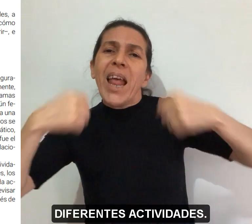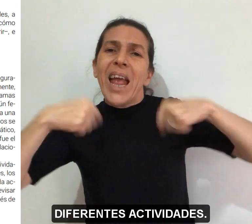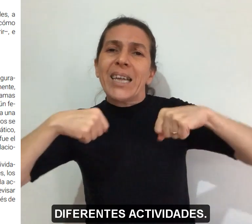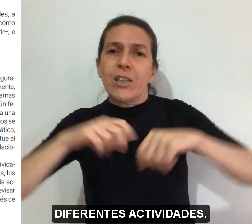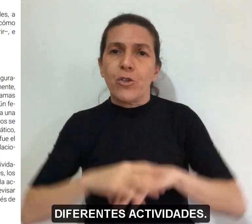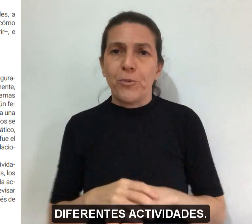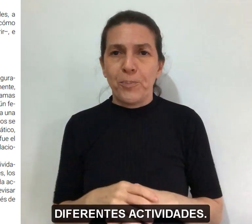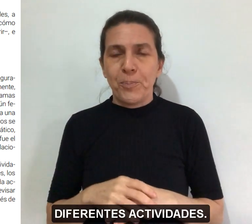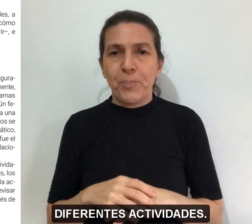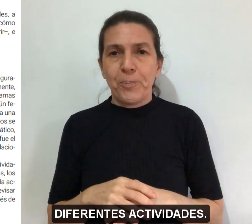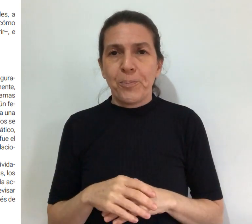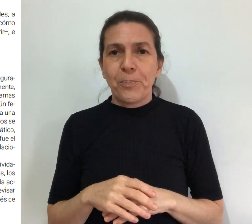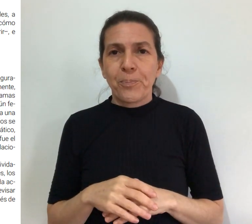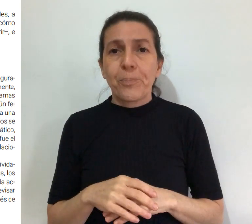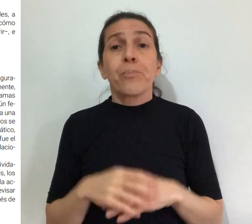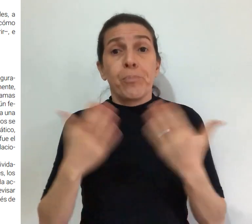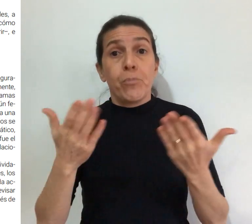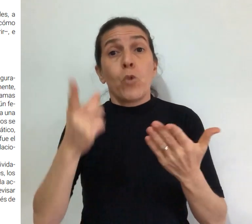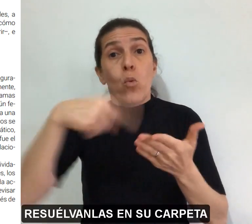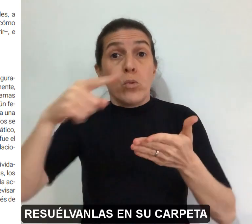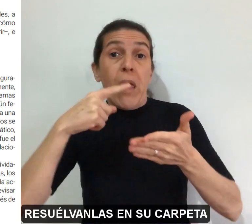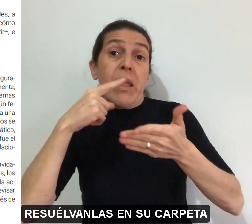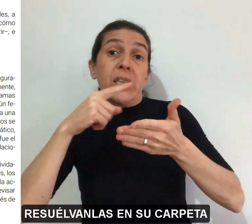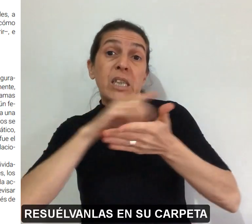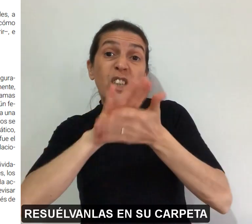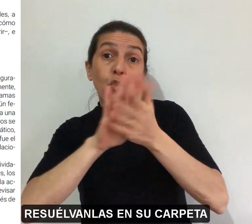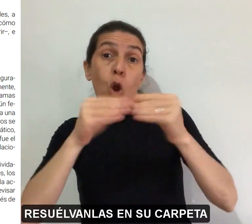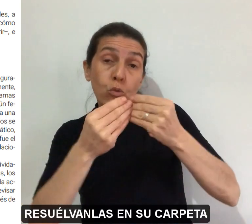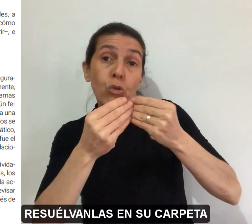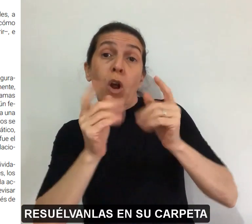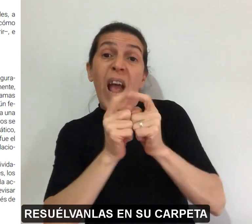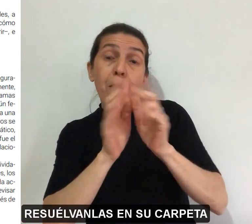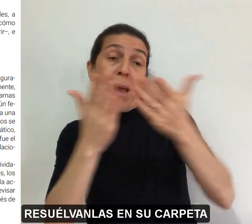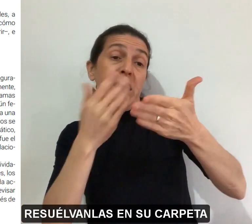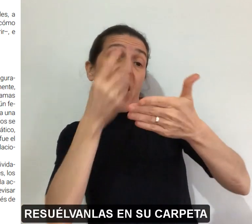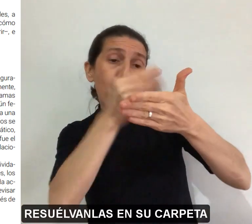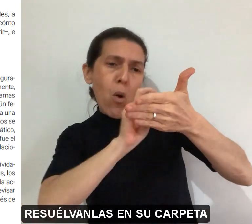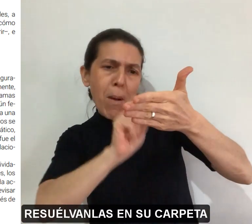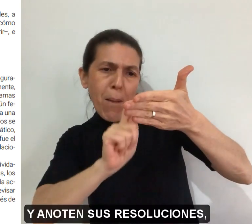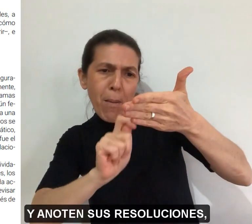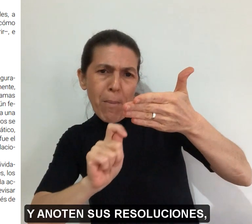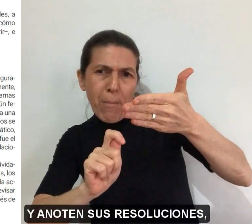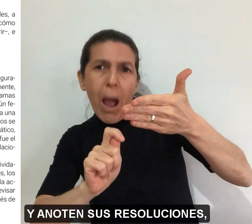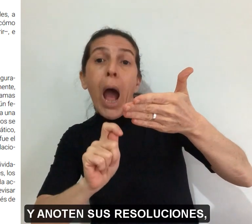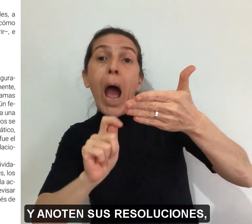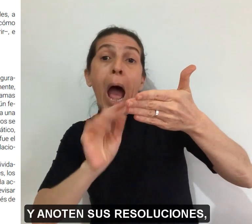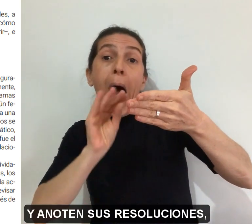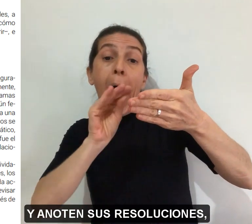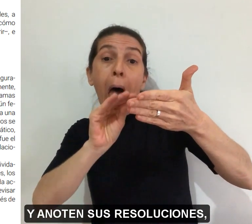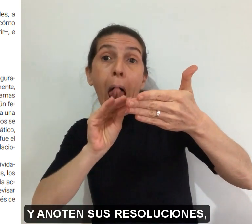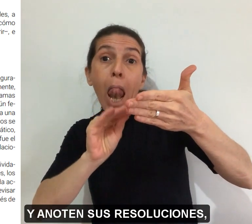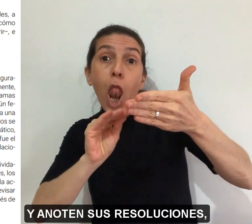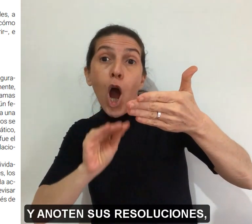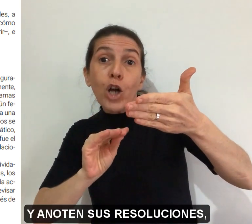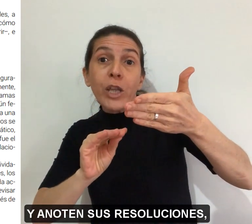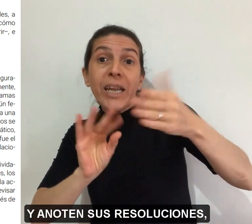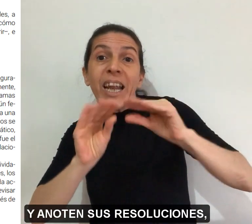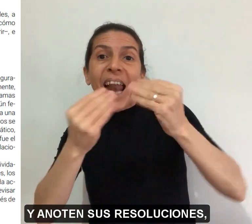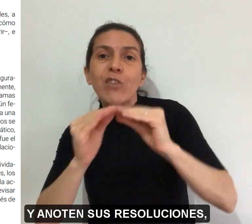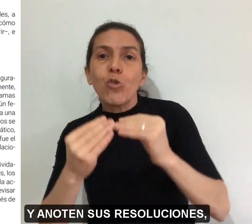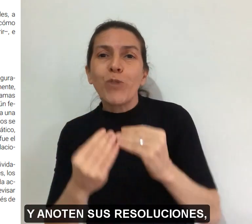actividades. Resuélvanlas en su carpeta y anoten sus